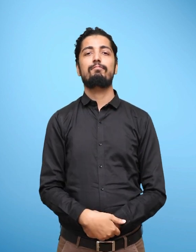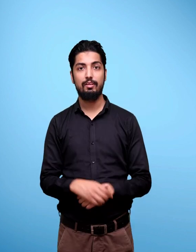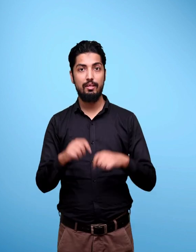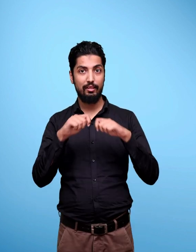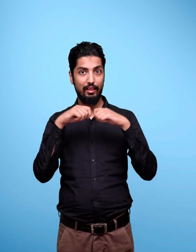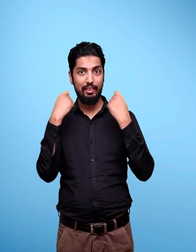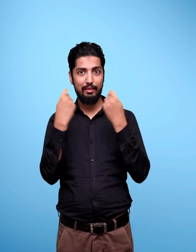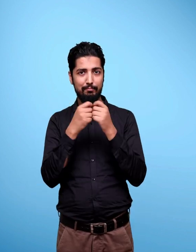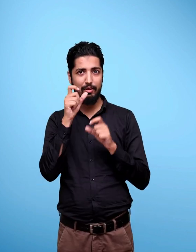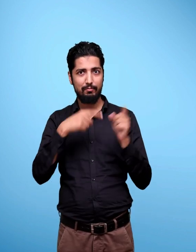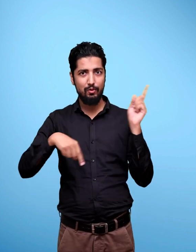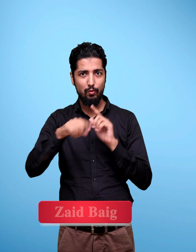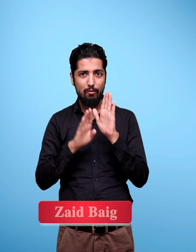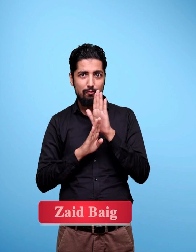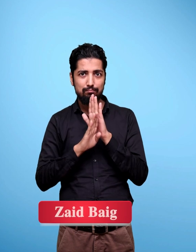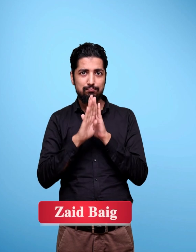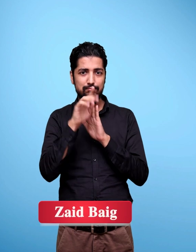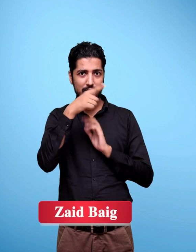Development Team